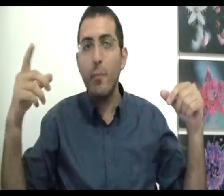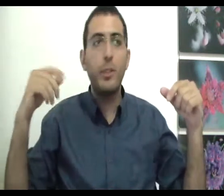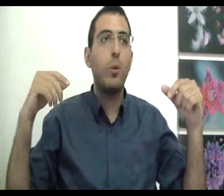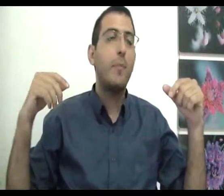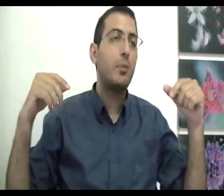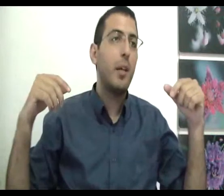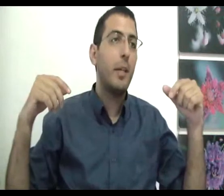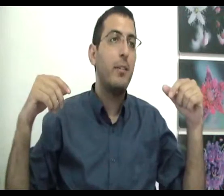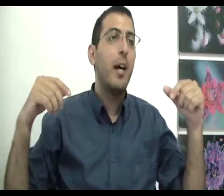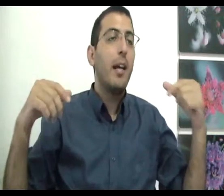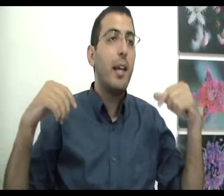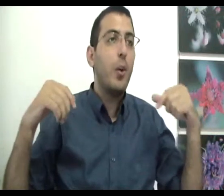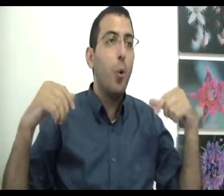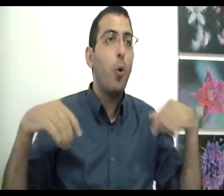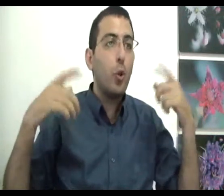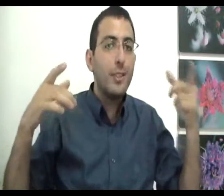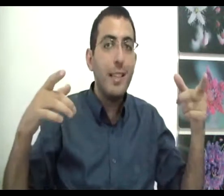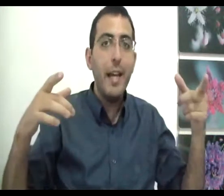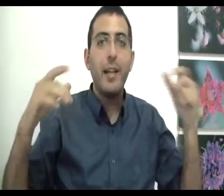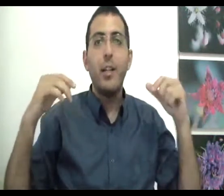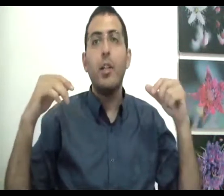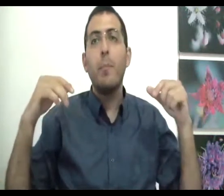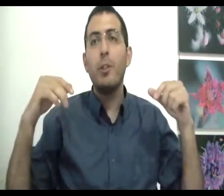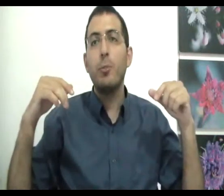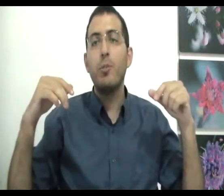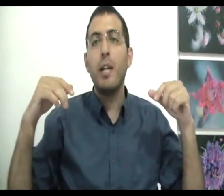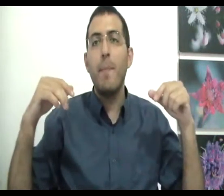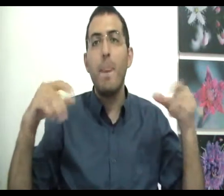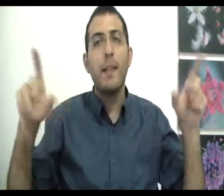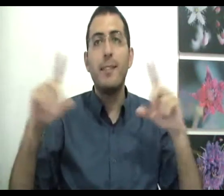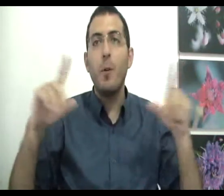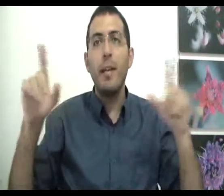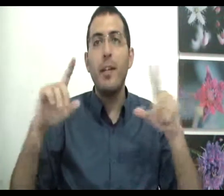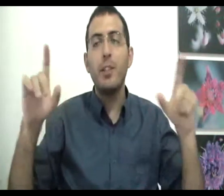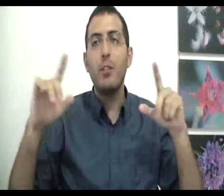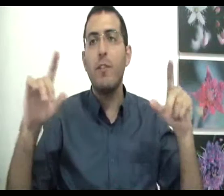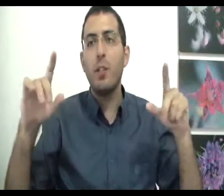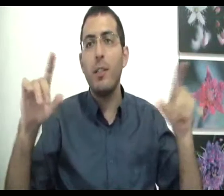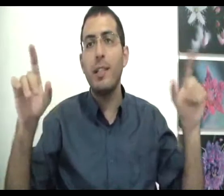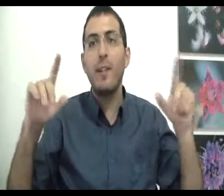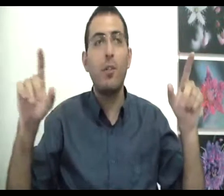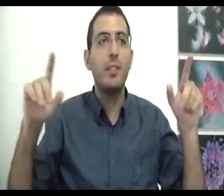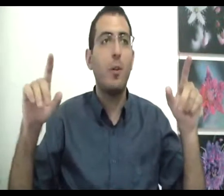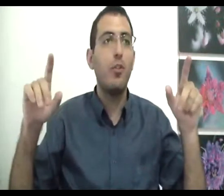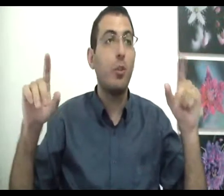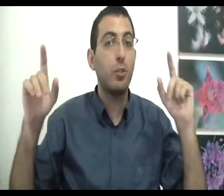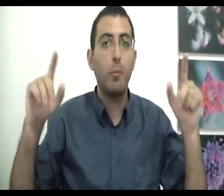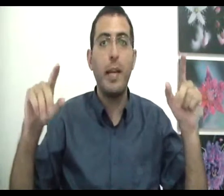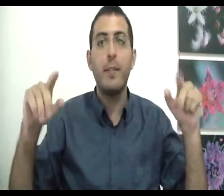בצורה מסוימת כי הוא רוצה משהו מסוים זה אומר שהטוב הזה לא נצחי והטוב הזה יכול להשתלות זאת אומרת,